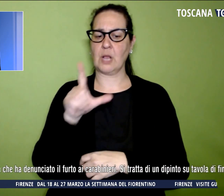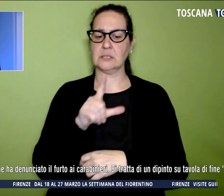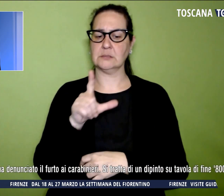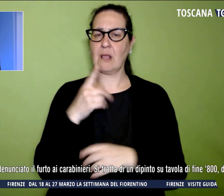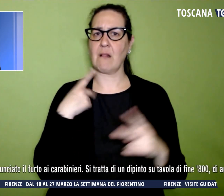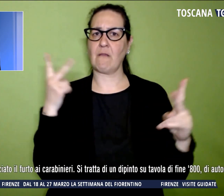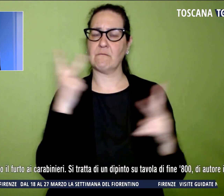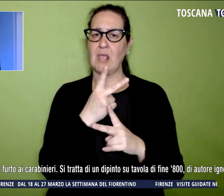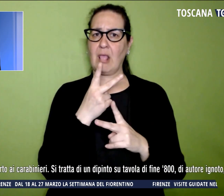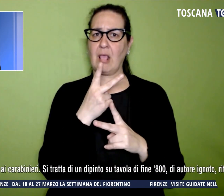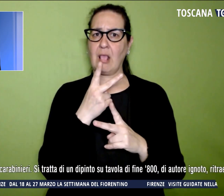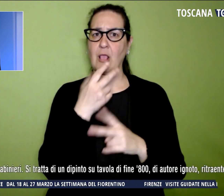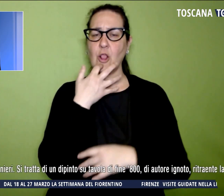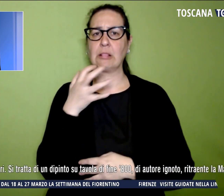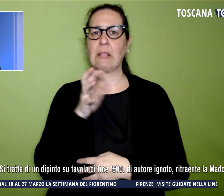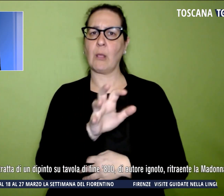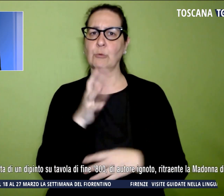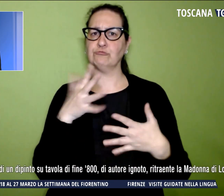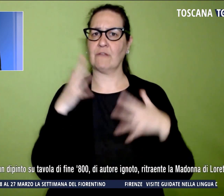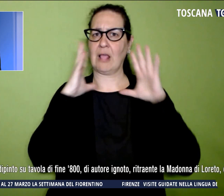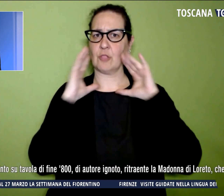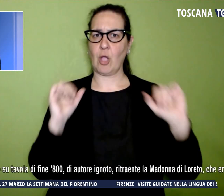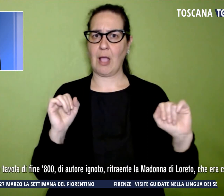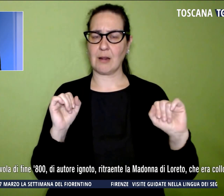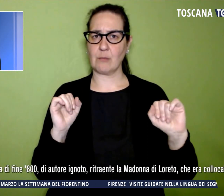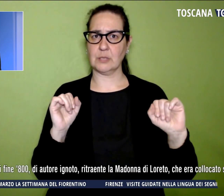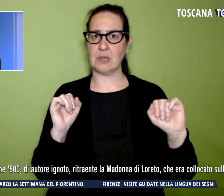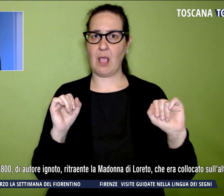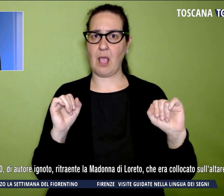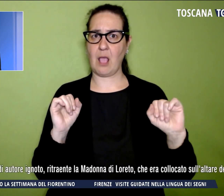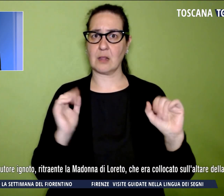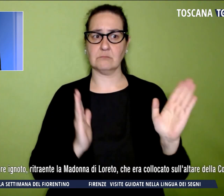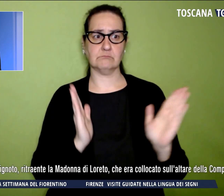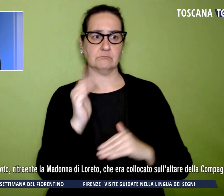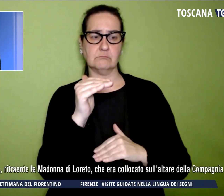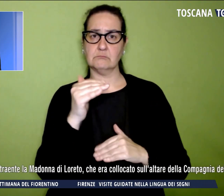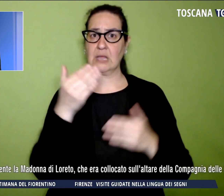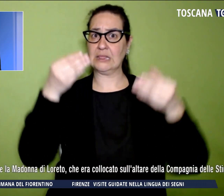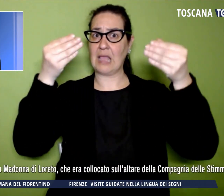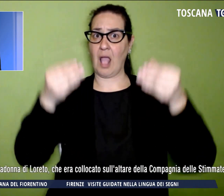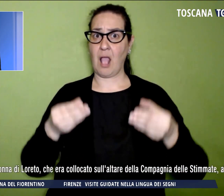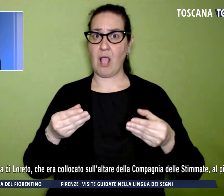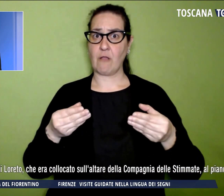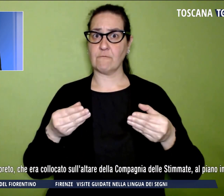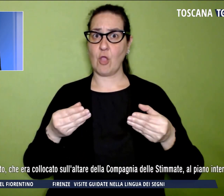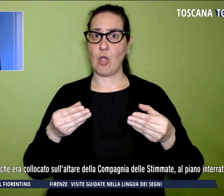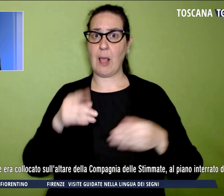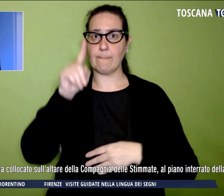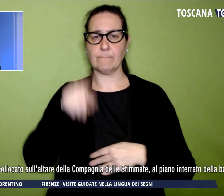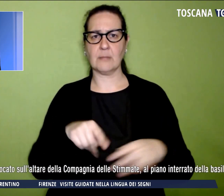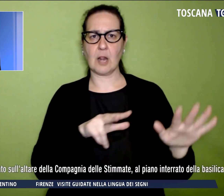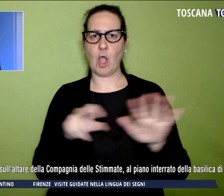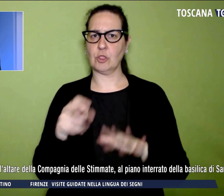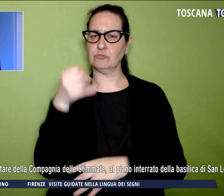furto ai carabinieri. Si tratta di un dipinto su tavola di fine ottocento di